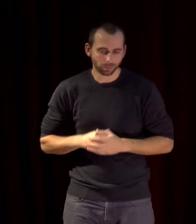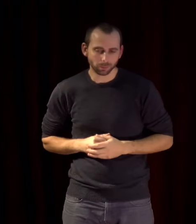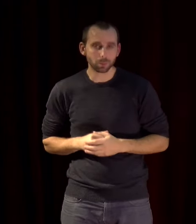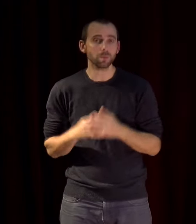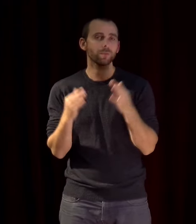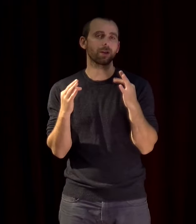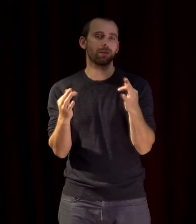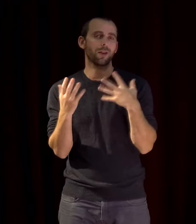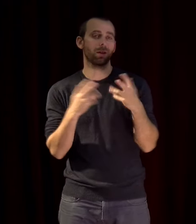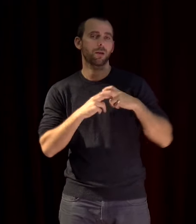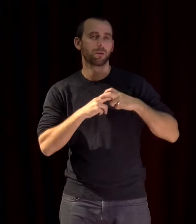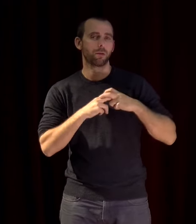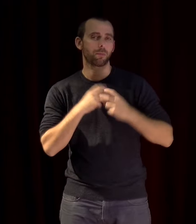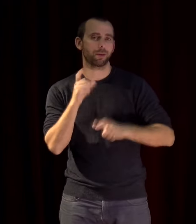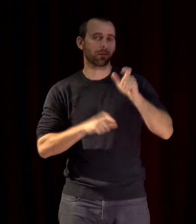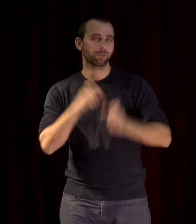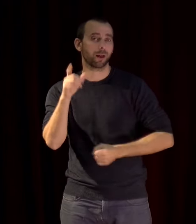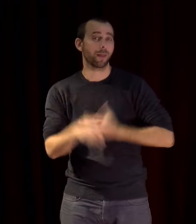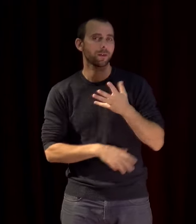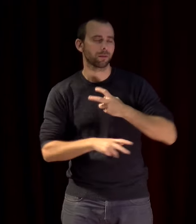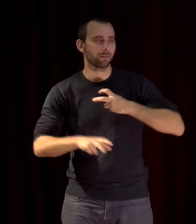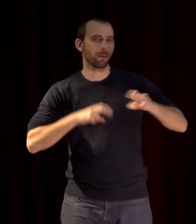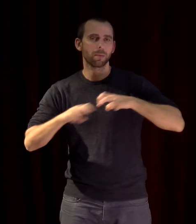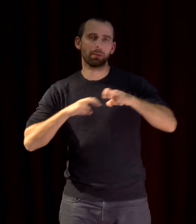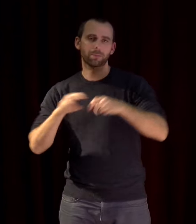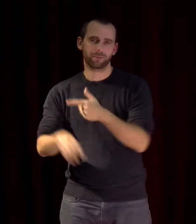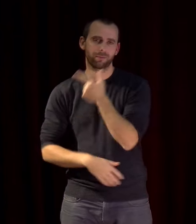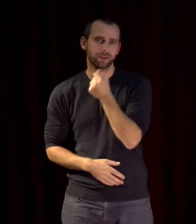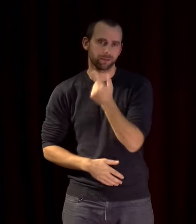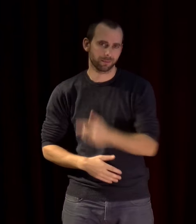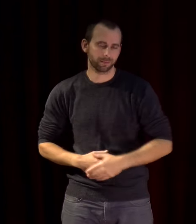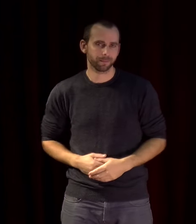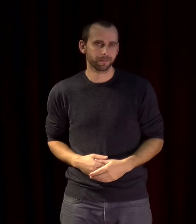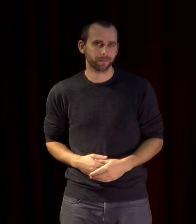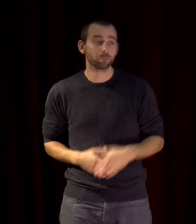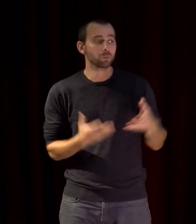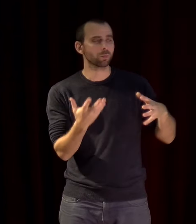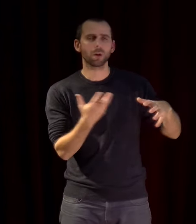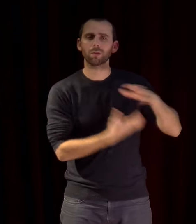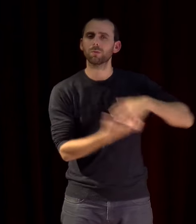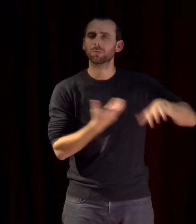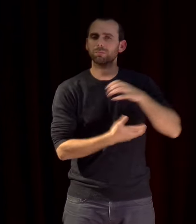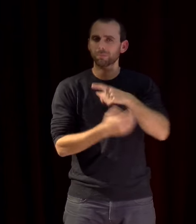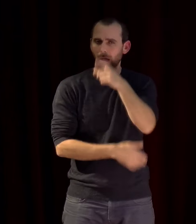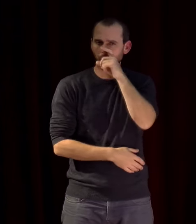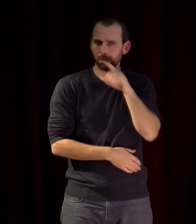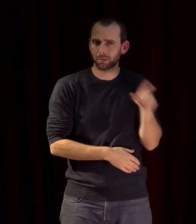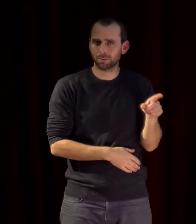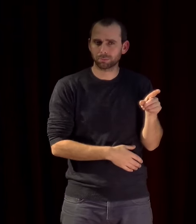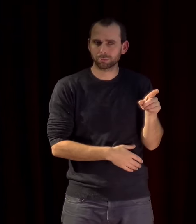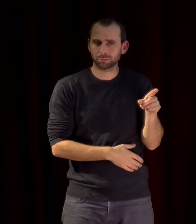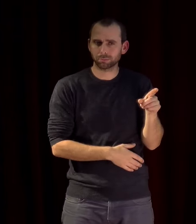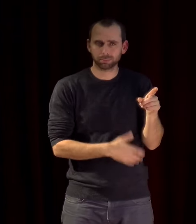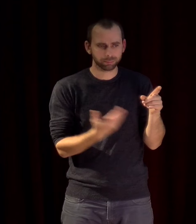faciliter la mobilité des artistes les révolutions arabes ont eu comme effet collatéral une curiosité inédite